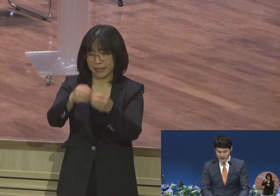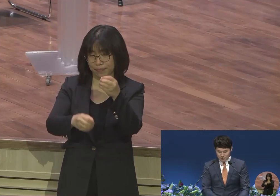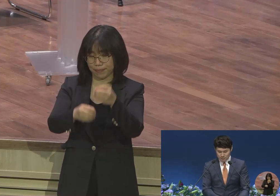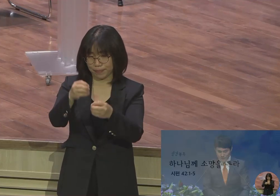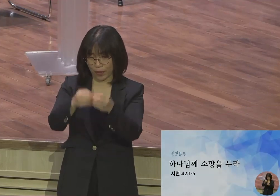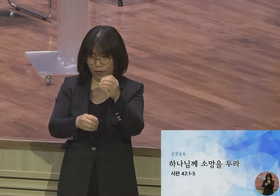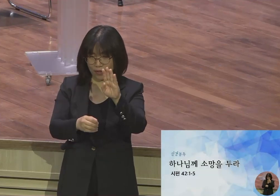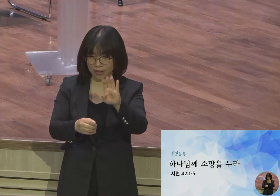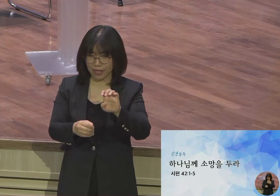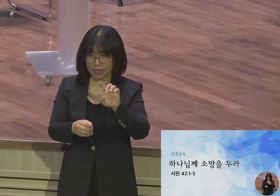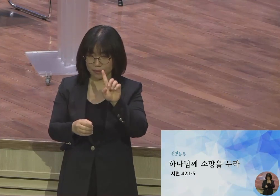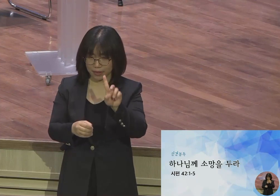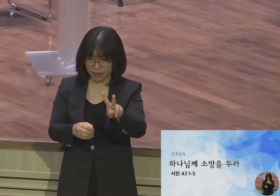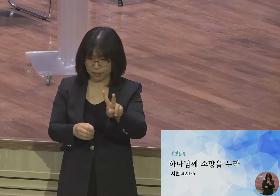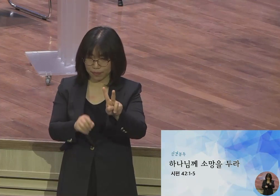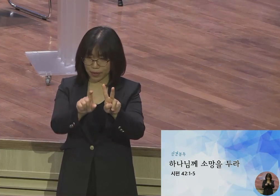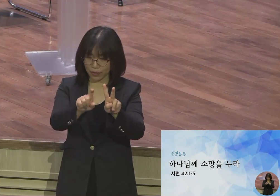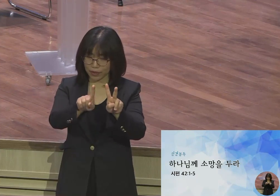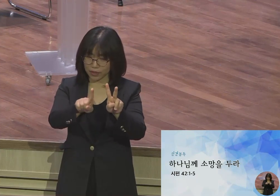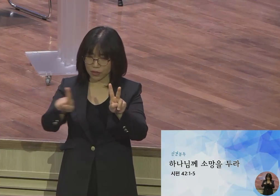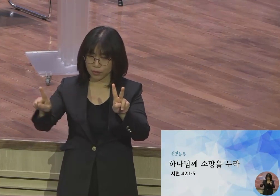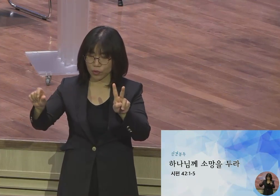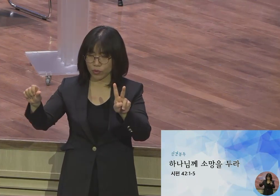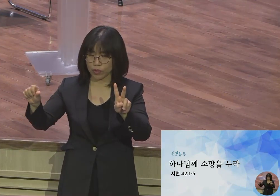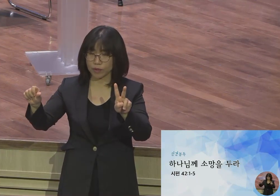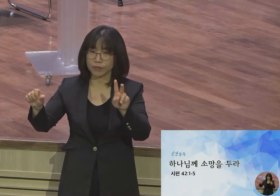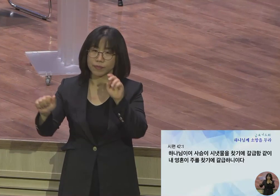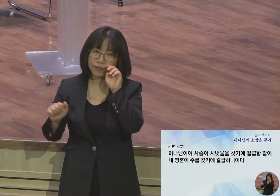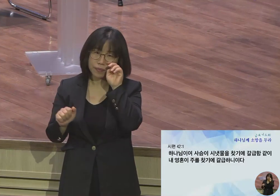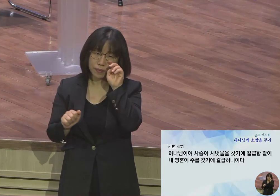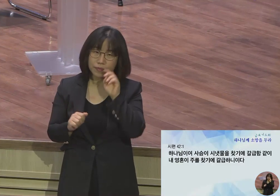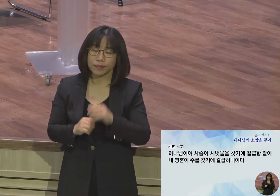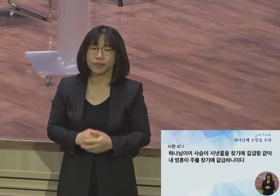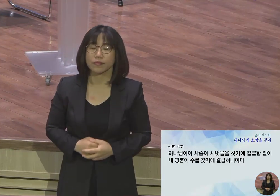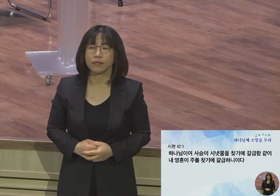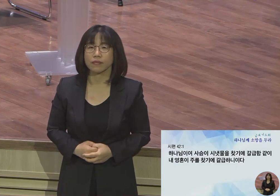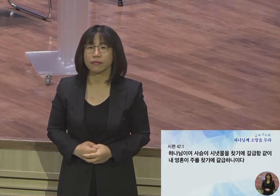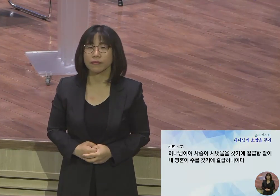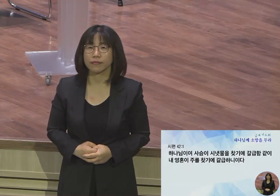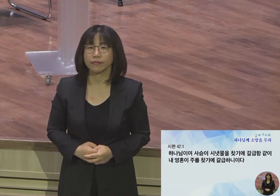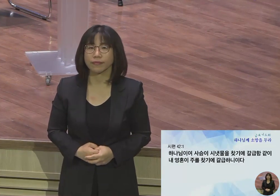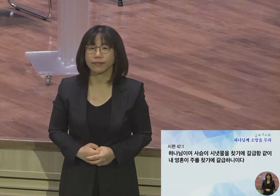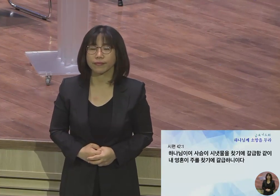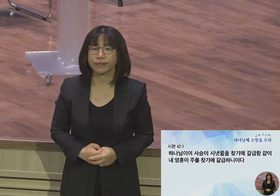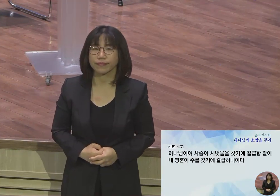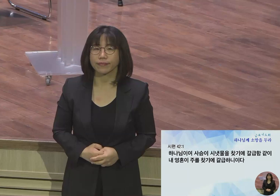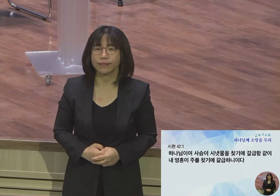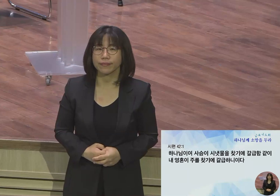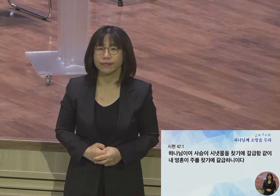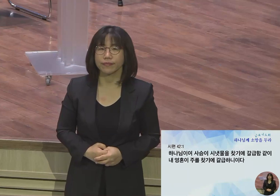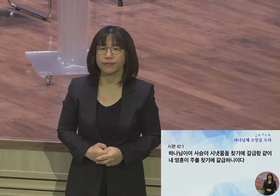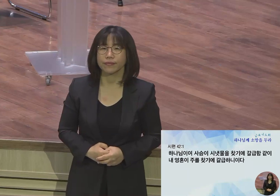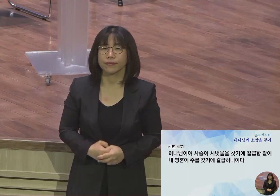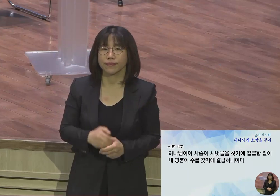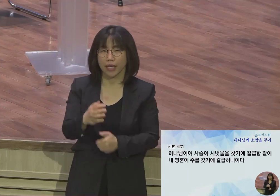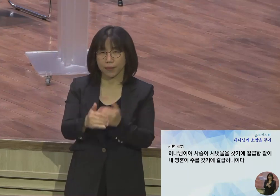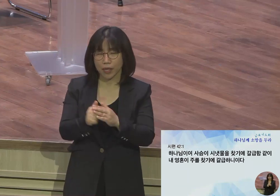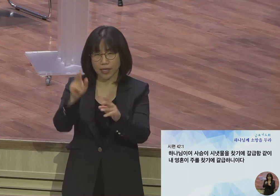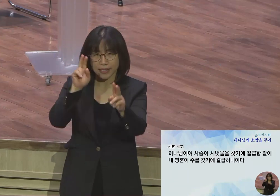42편, 1절에서 5절까지 제가 한 절, 여러분이 한 절, 서로 우리 각각 교독하겠습니다. 하나님이여 사슴이